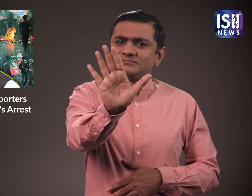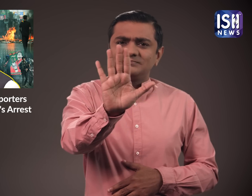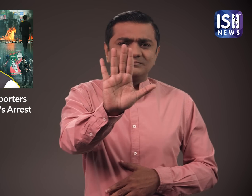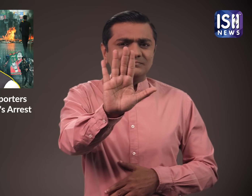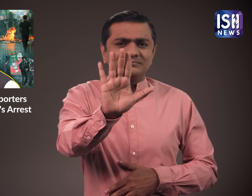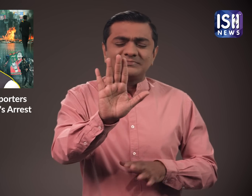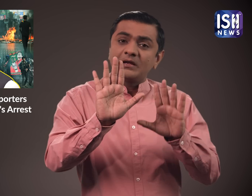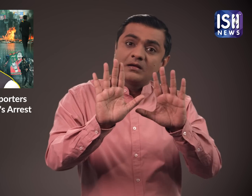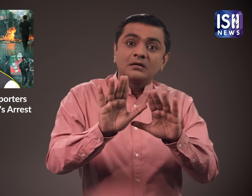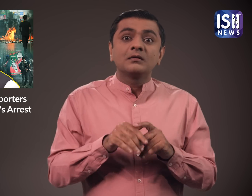का समर्थन करूँगा